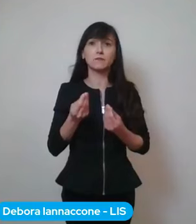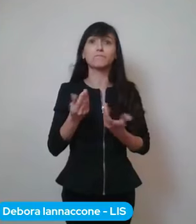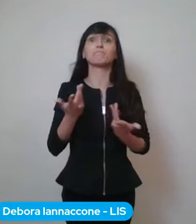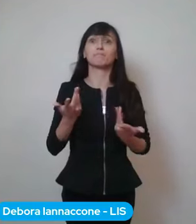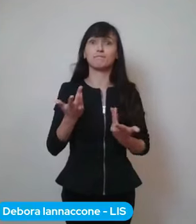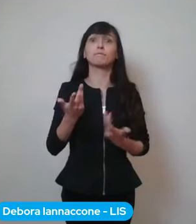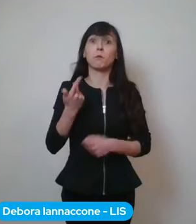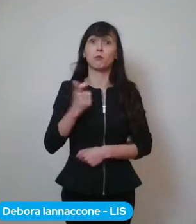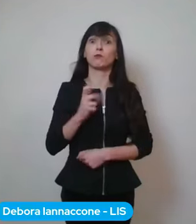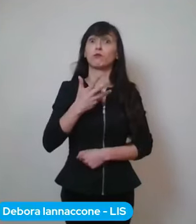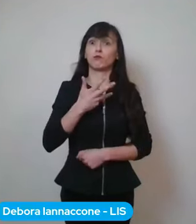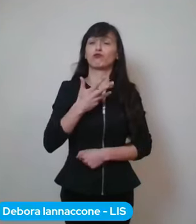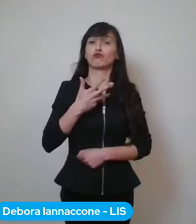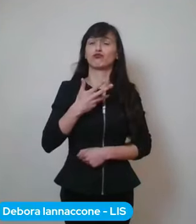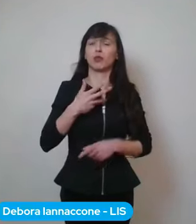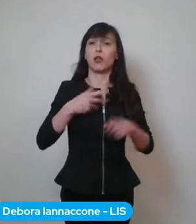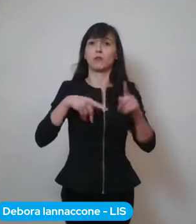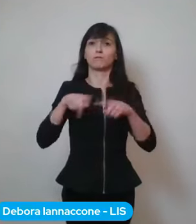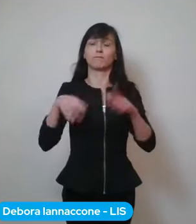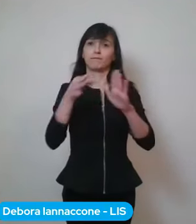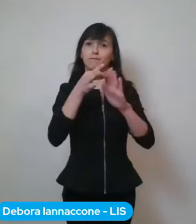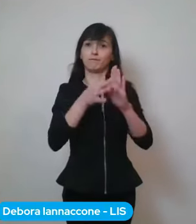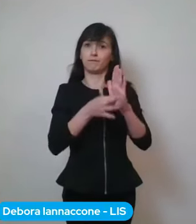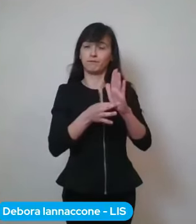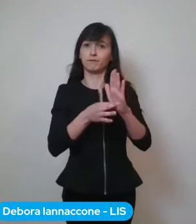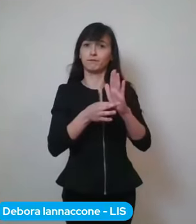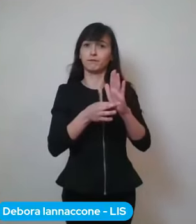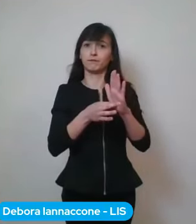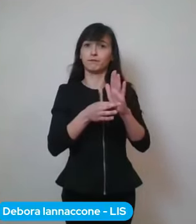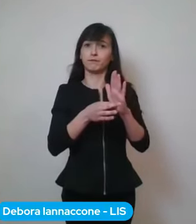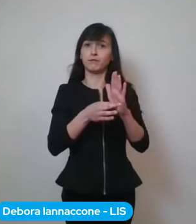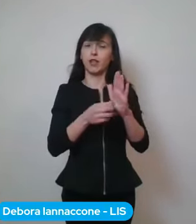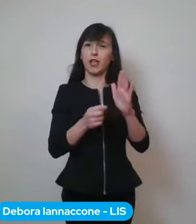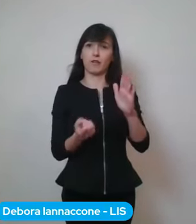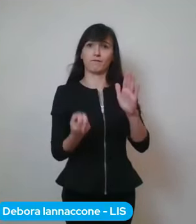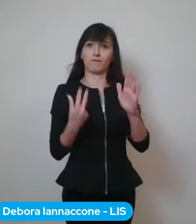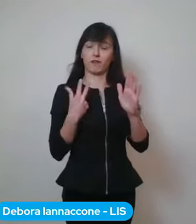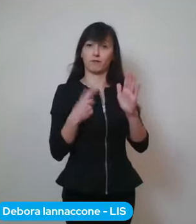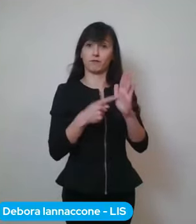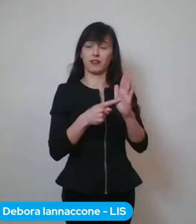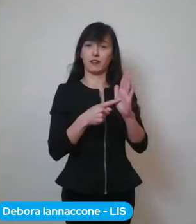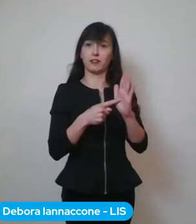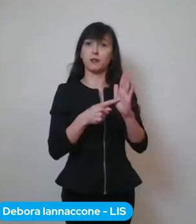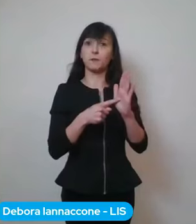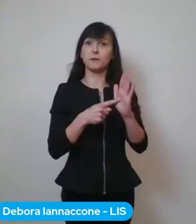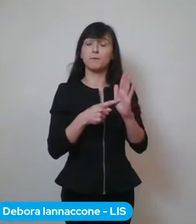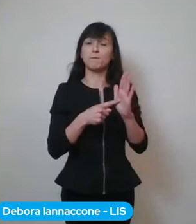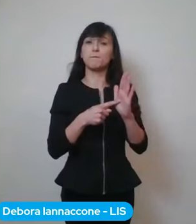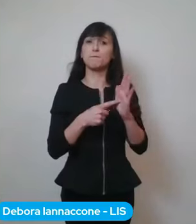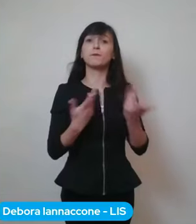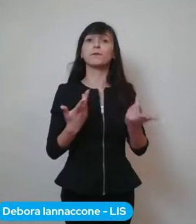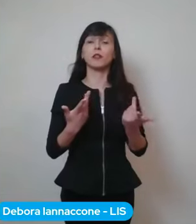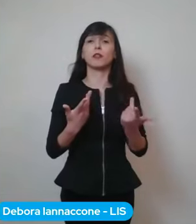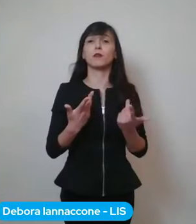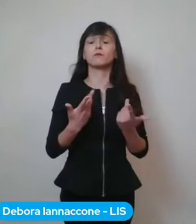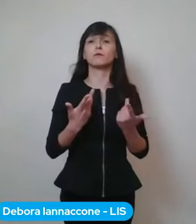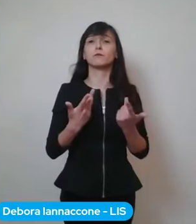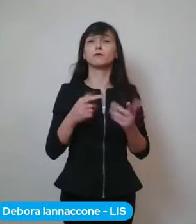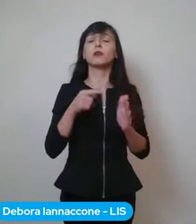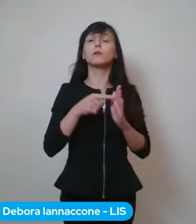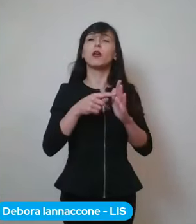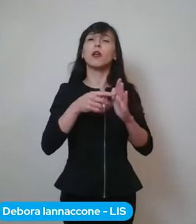indicatori. Il primo è che in sostanza sommati insieme ci fanno entrare